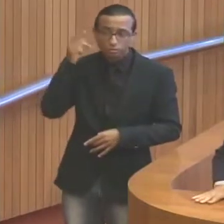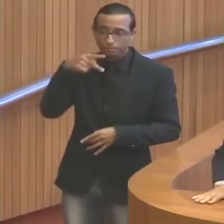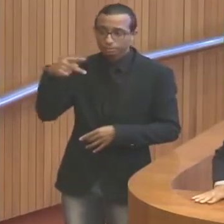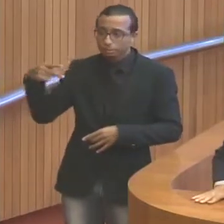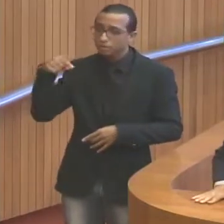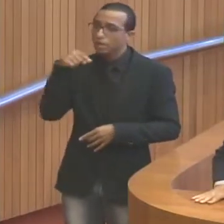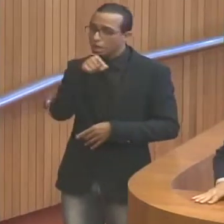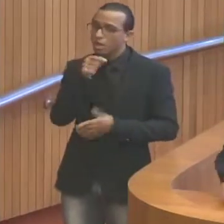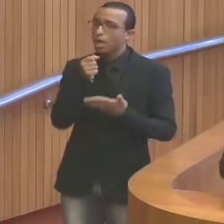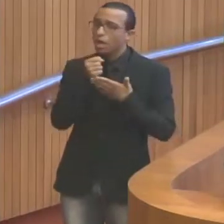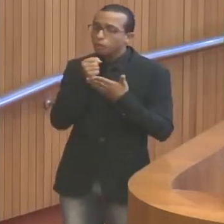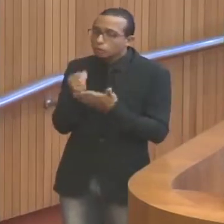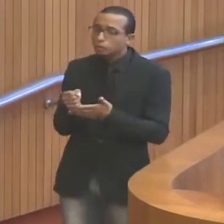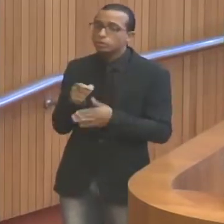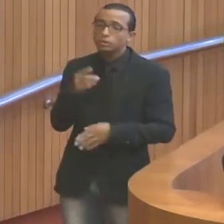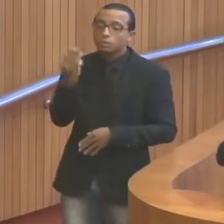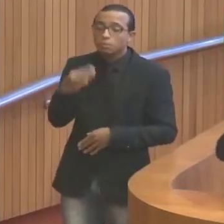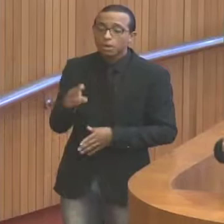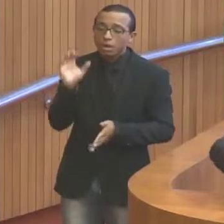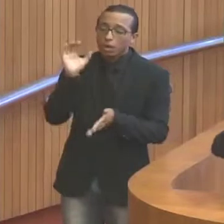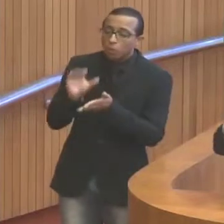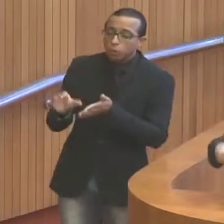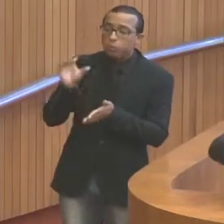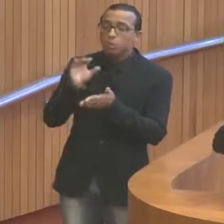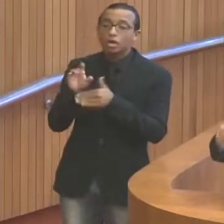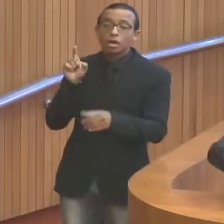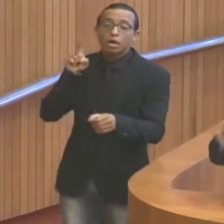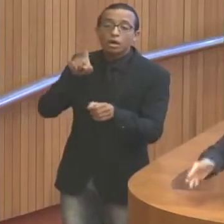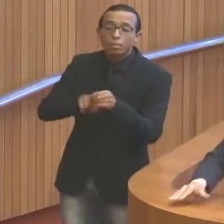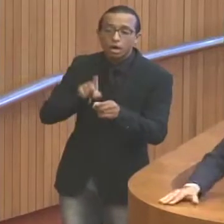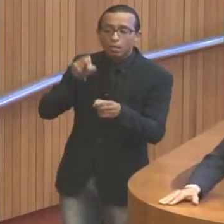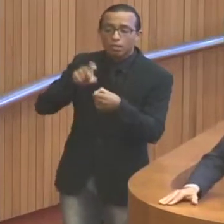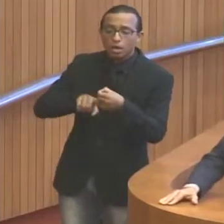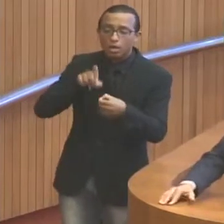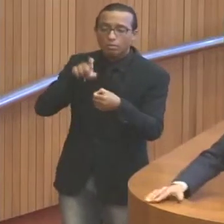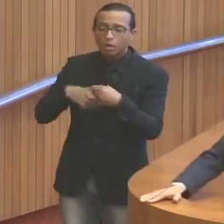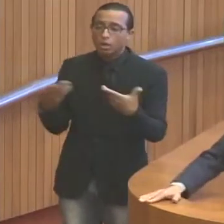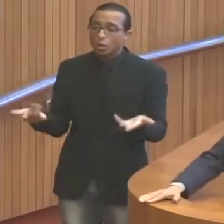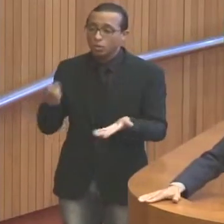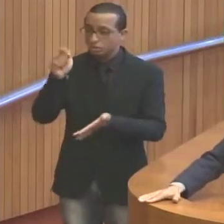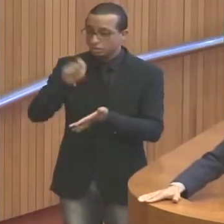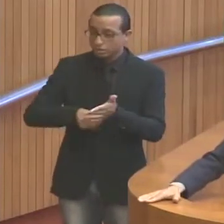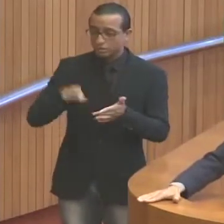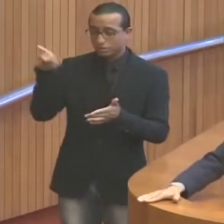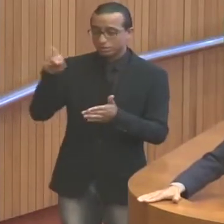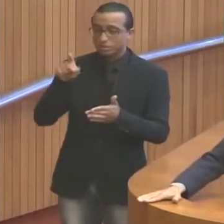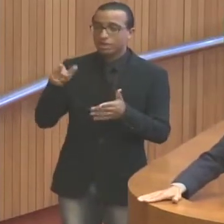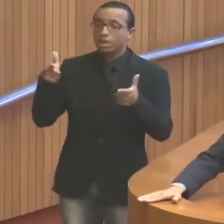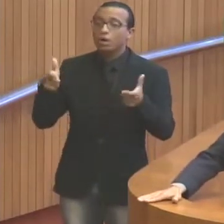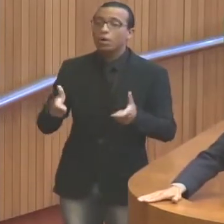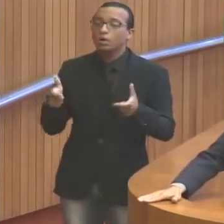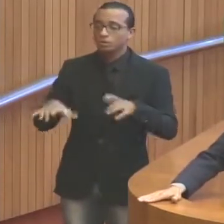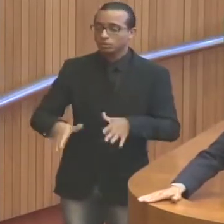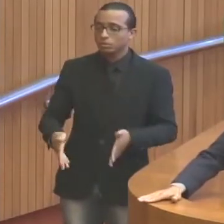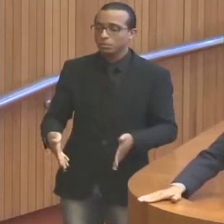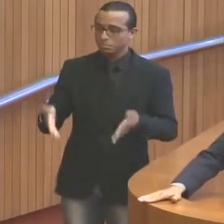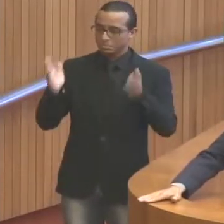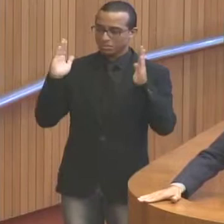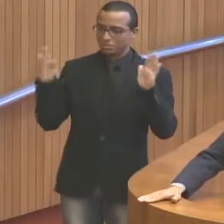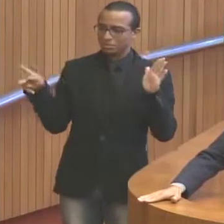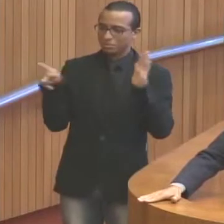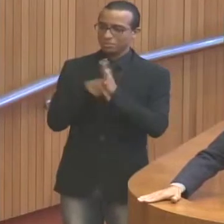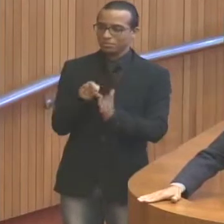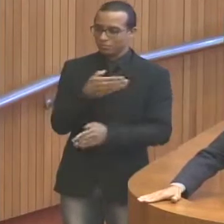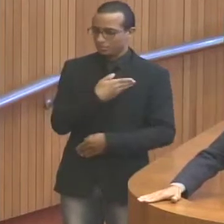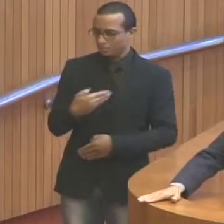estado do Maranhão. São praticamente os convênios que foram assinados hoje no Palácio dos Leões, deputado Zé Carlos, do